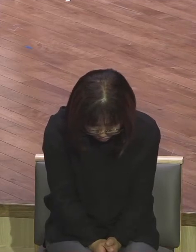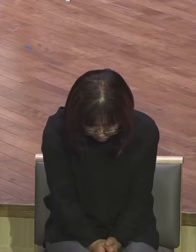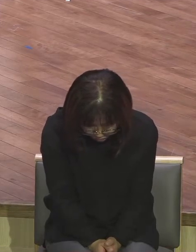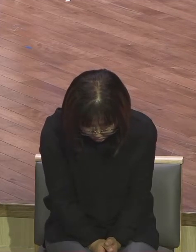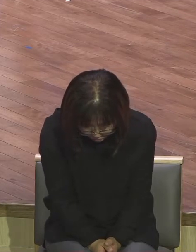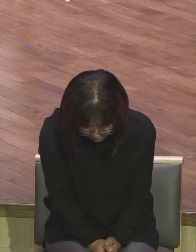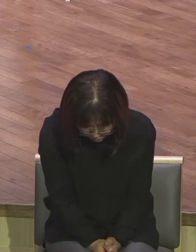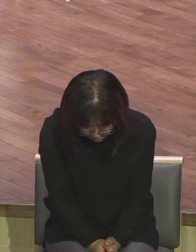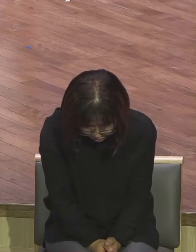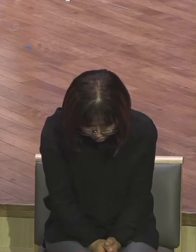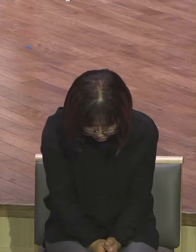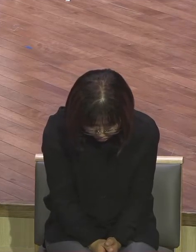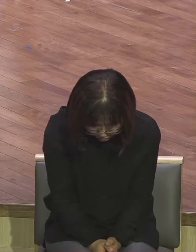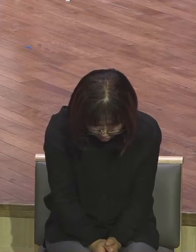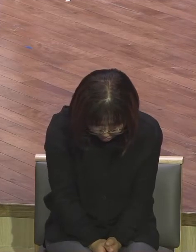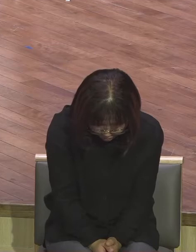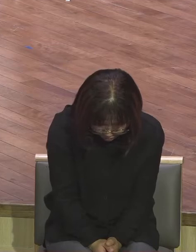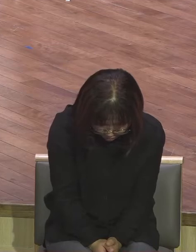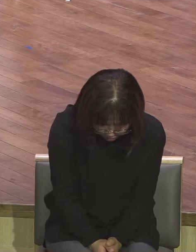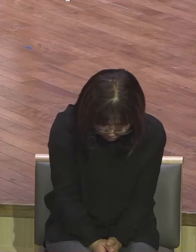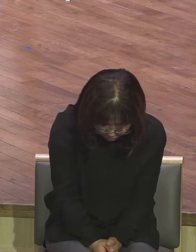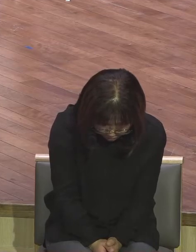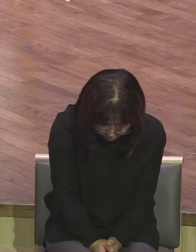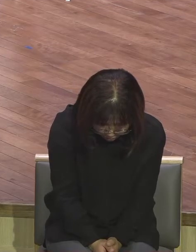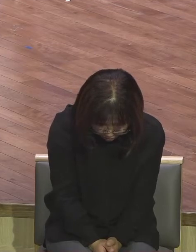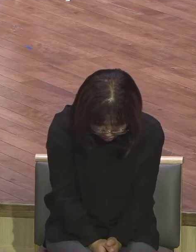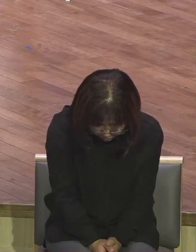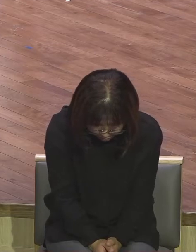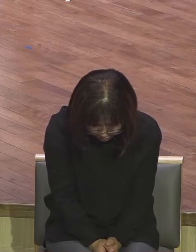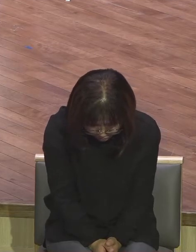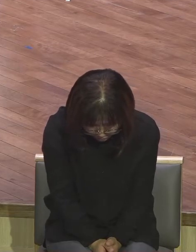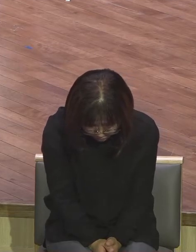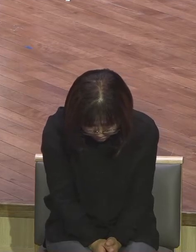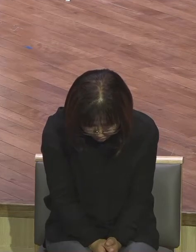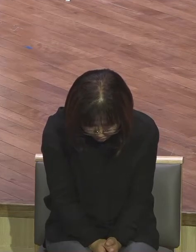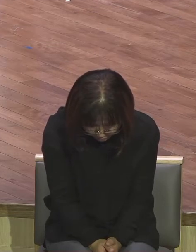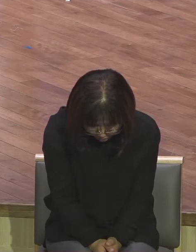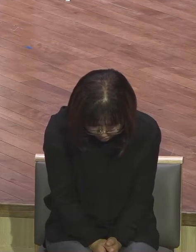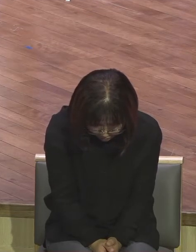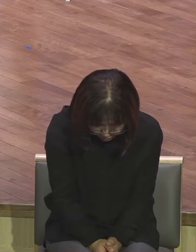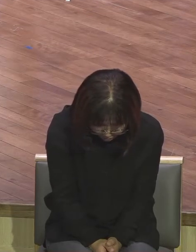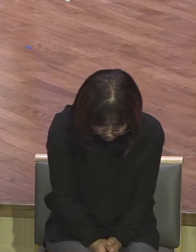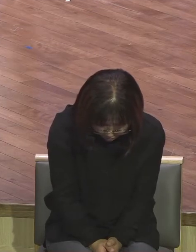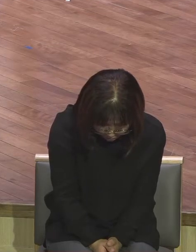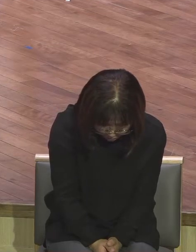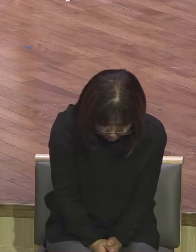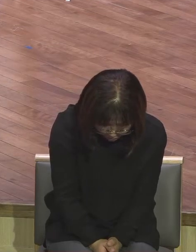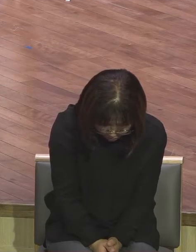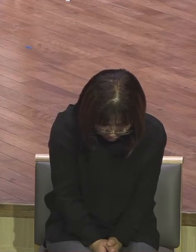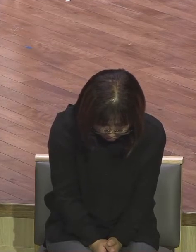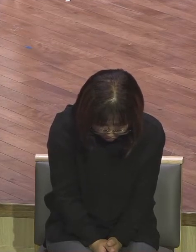그의 아침내의 모든 영웅에 이의 wonderful 친구 선생님